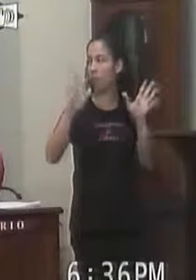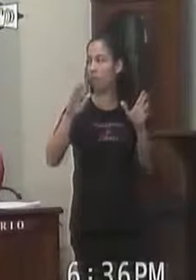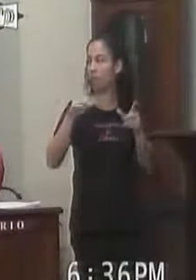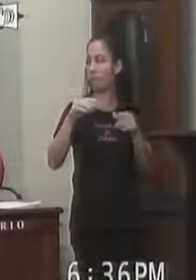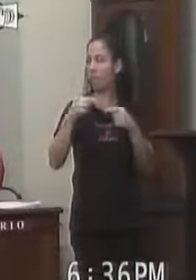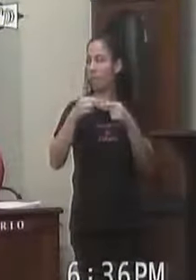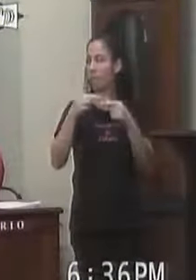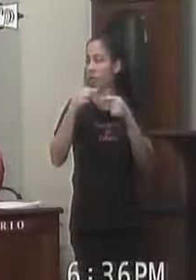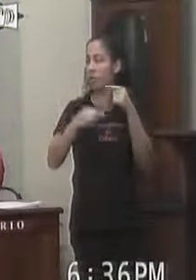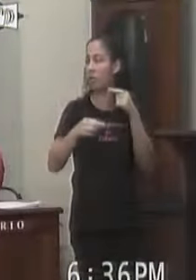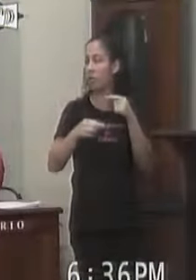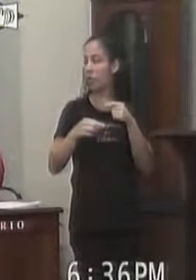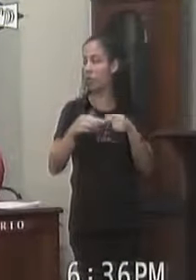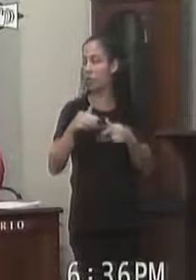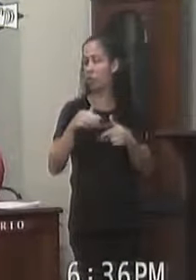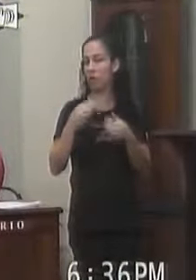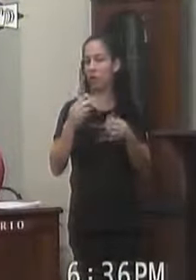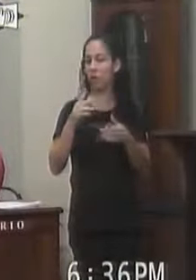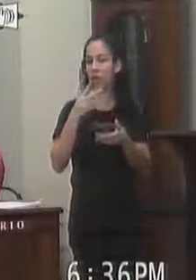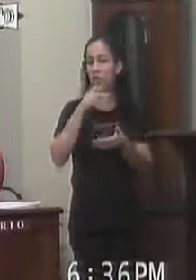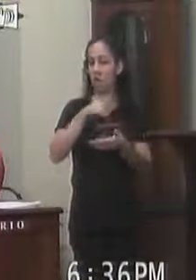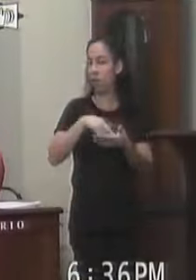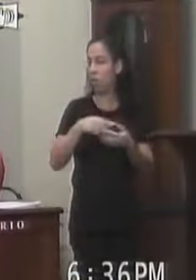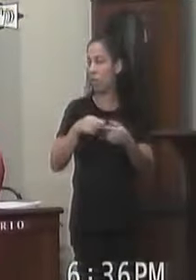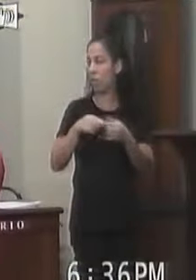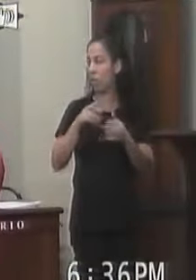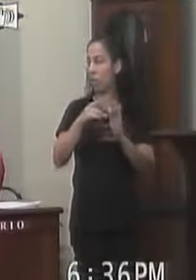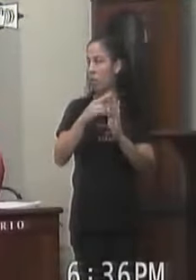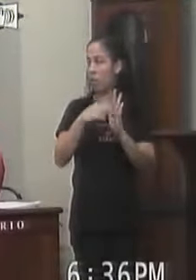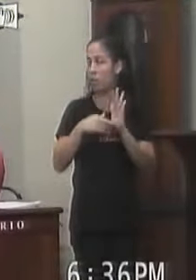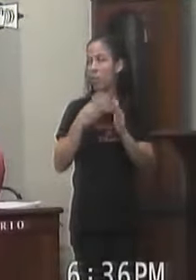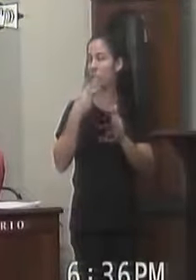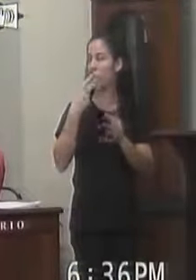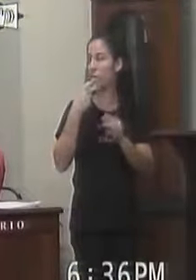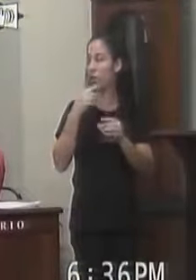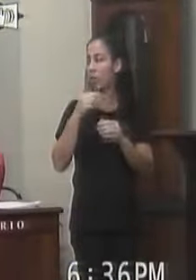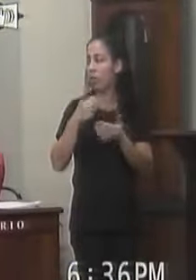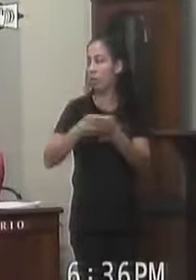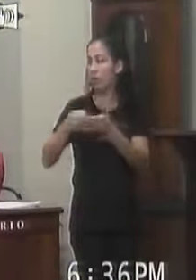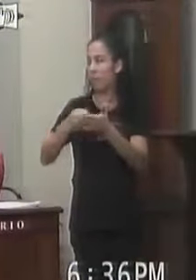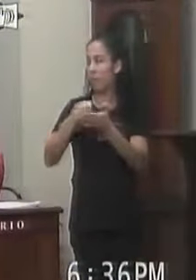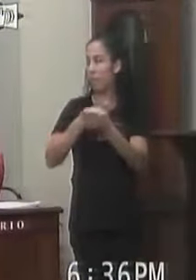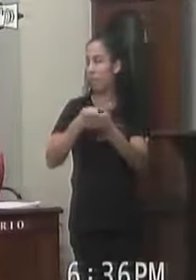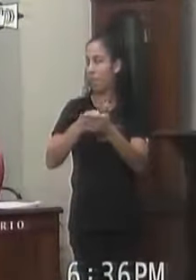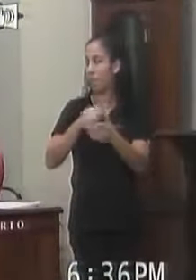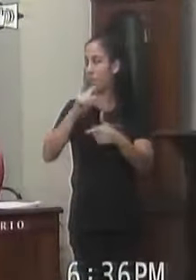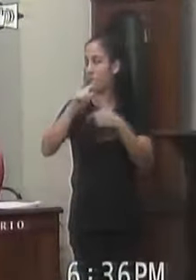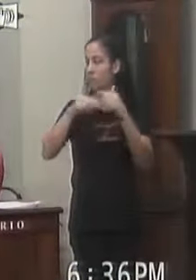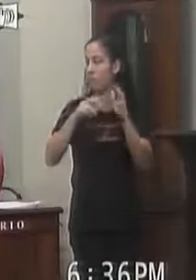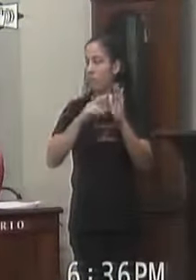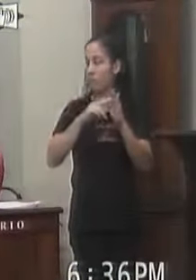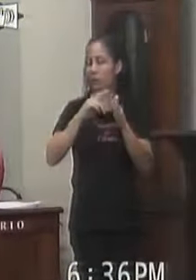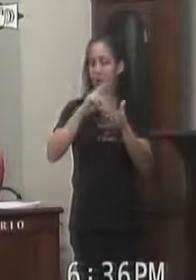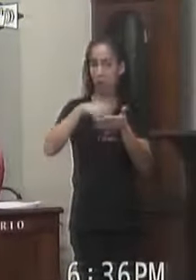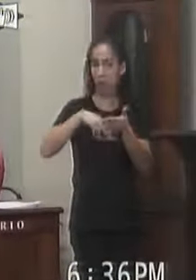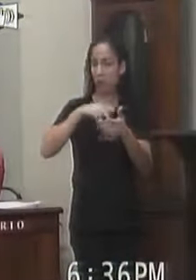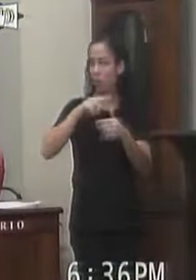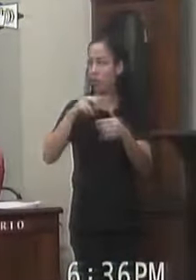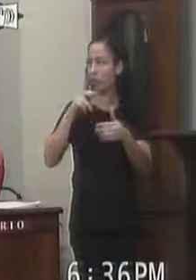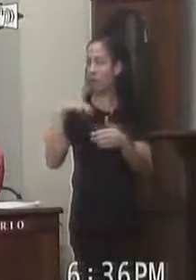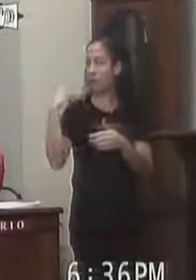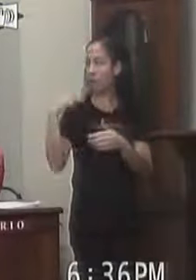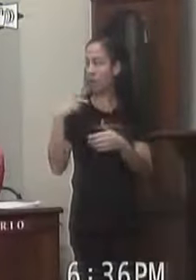virou uma discussão Em cima do requerimento Aí o regimento Me obriga A passar o requerimento Do